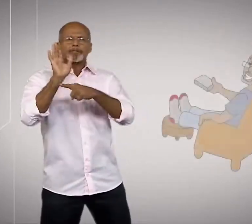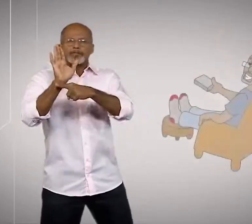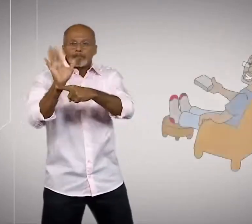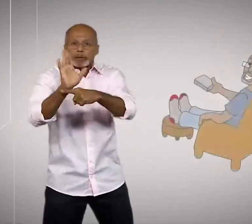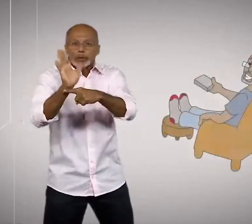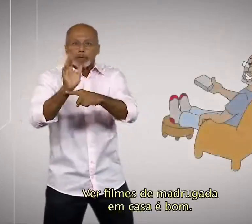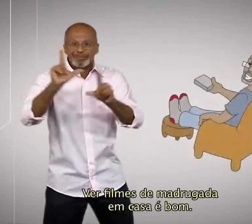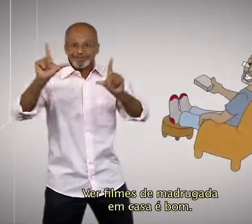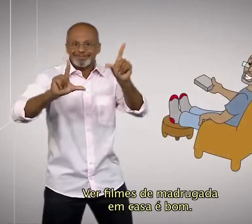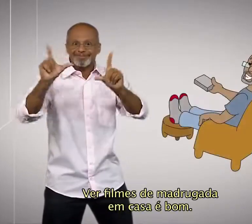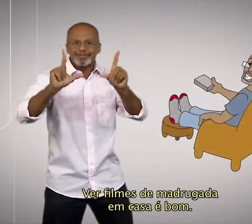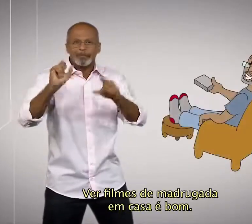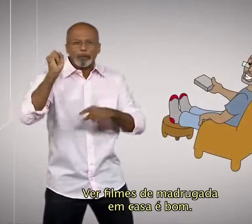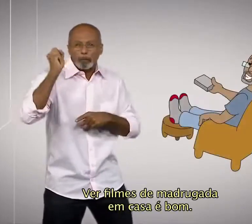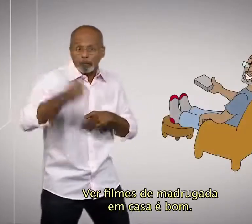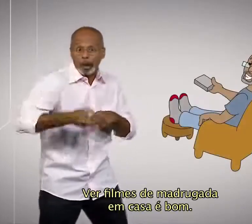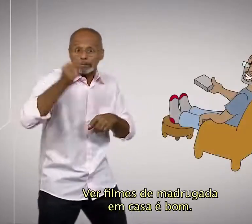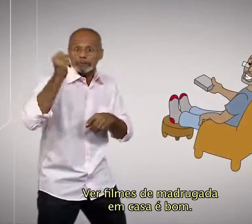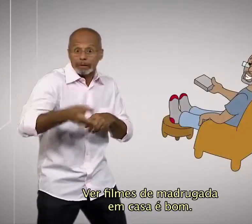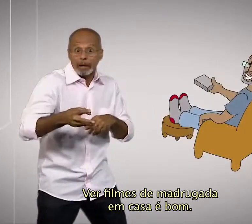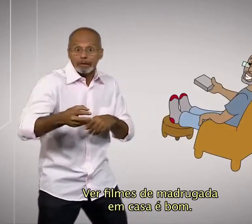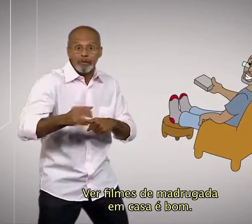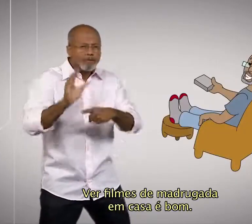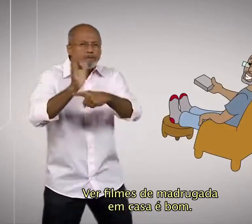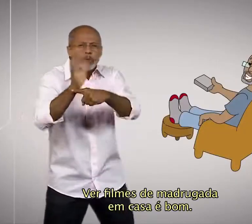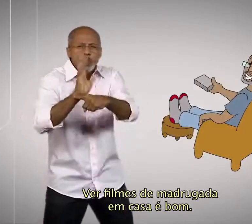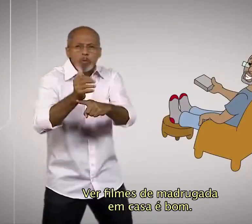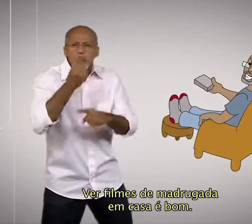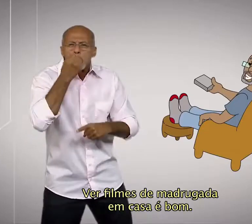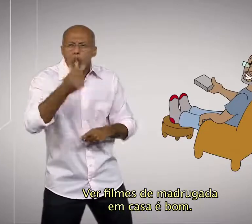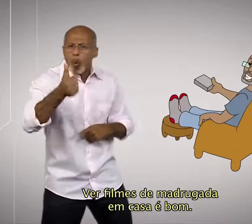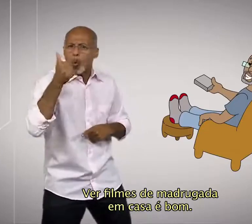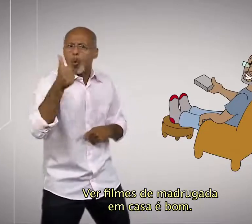Ver filmes de madrugada em casa é bom.